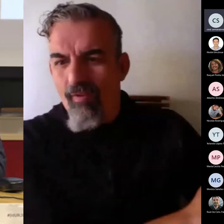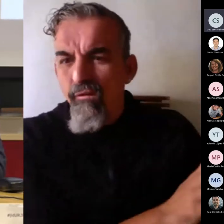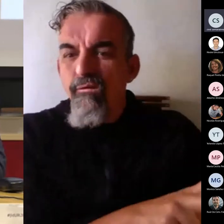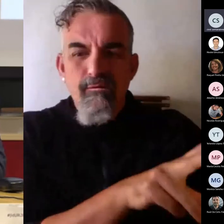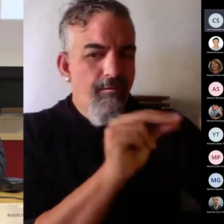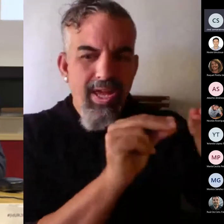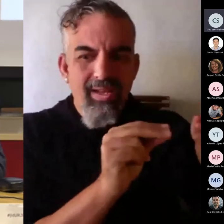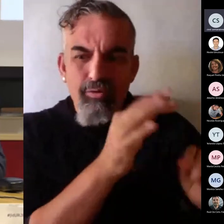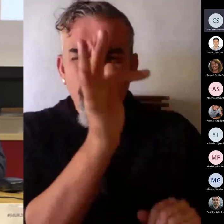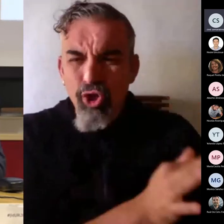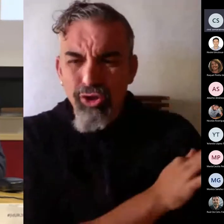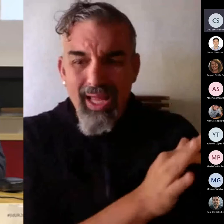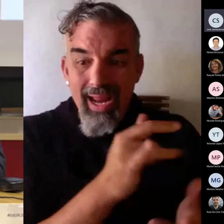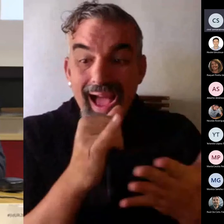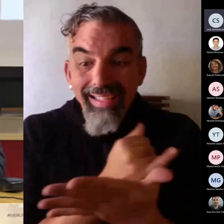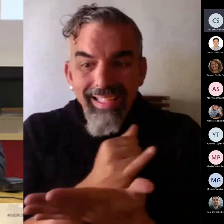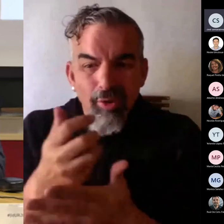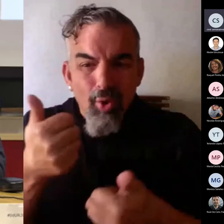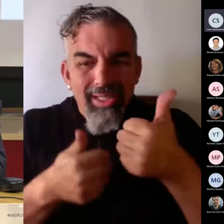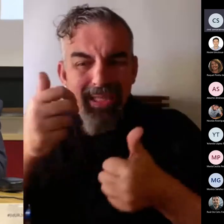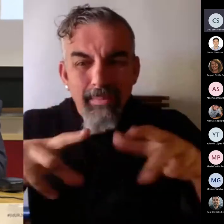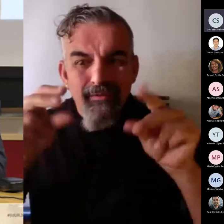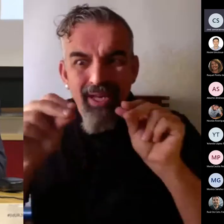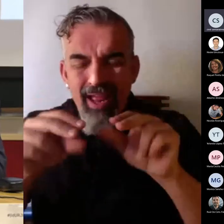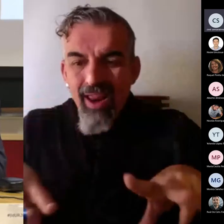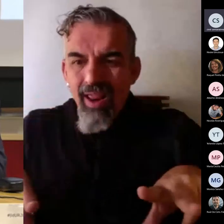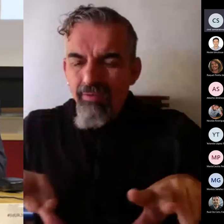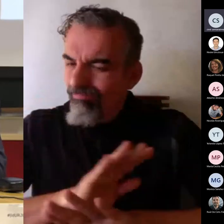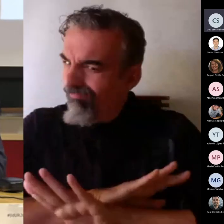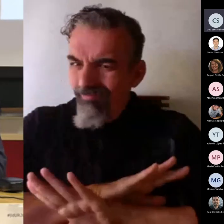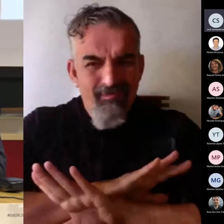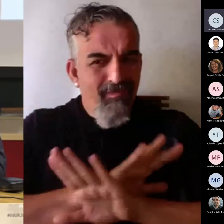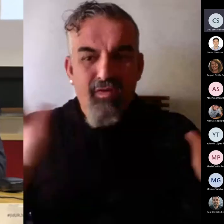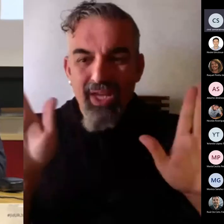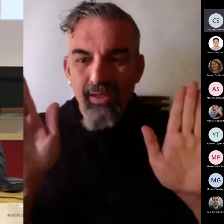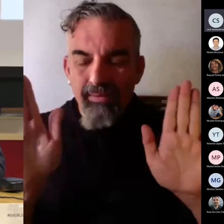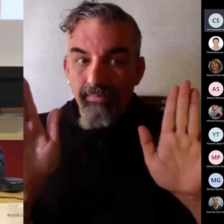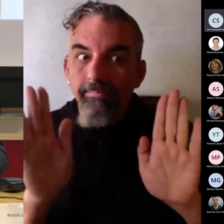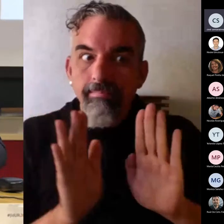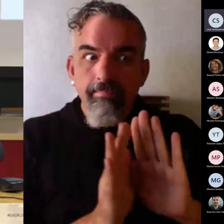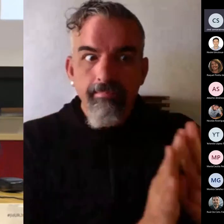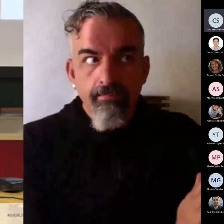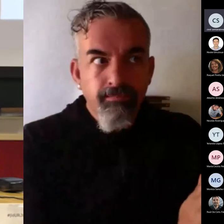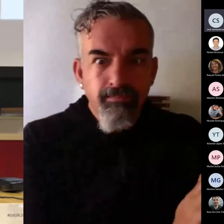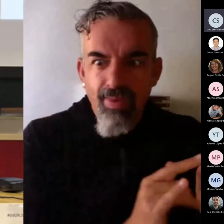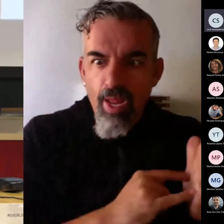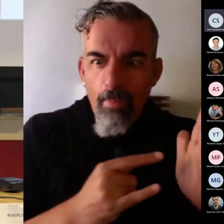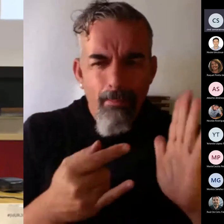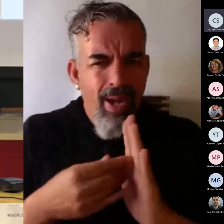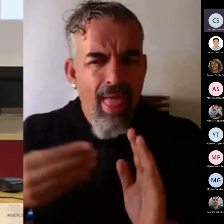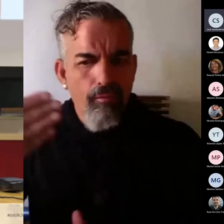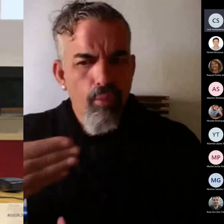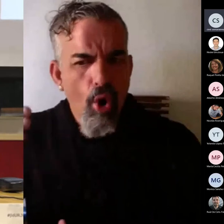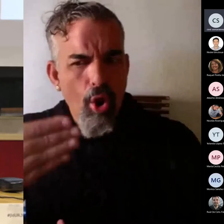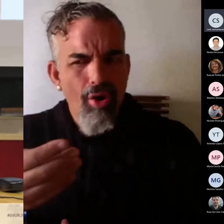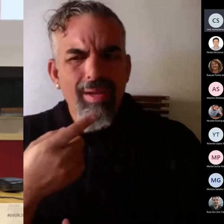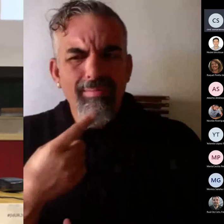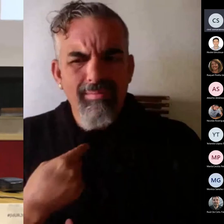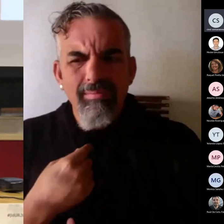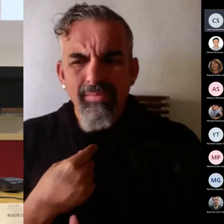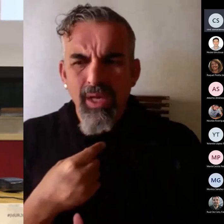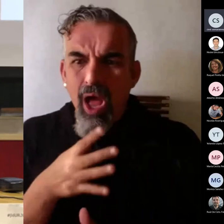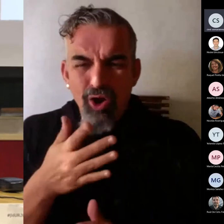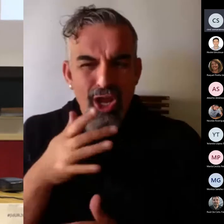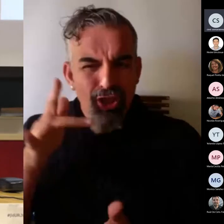en las asignaturas. Yo no sé si esto, el hecho de que todos pensásemos en aquel momento que teníamos que hacer evaluación